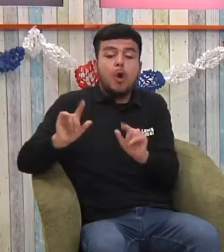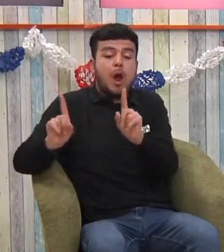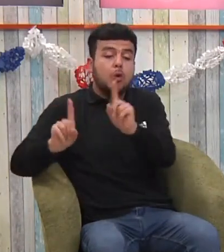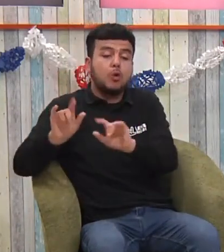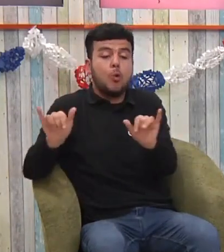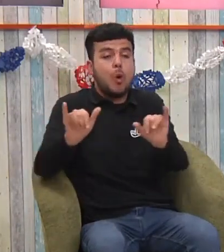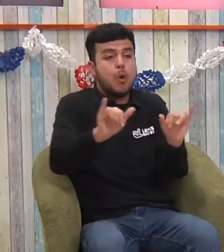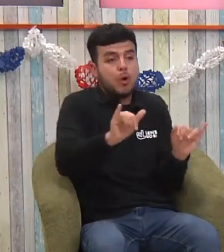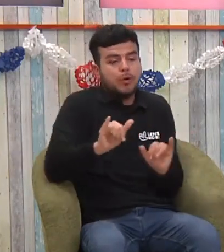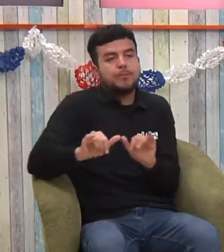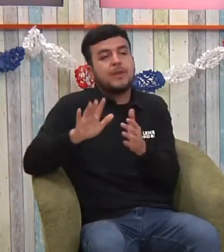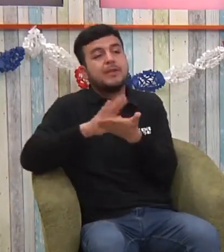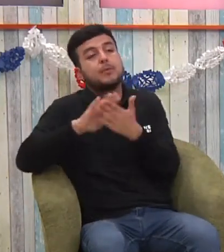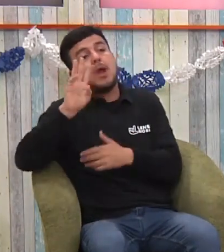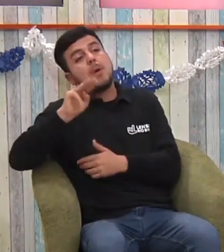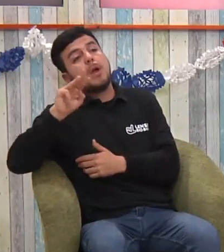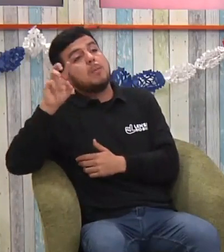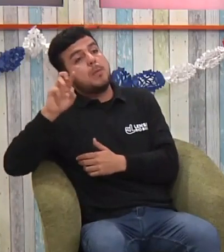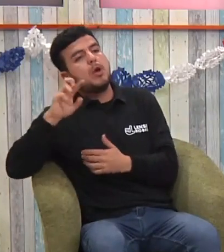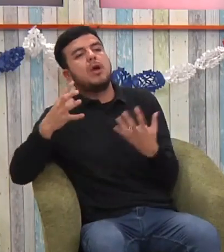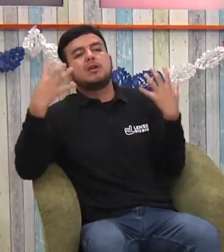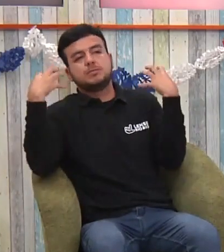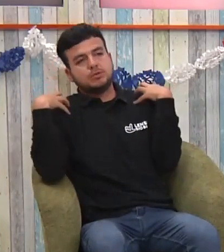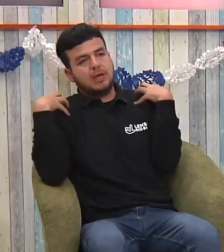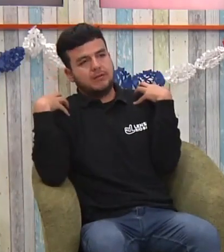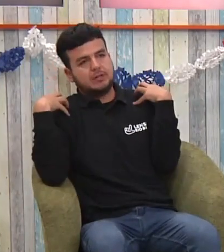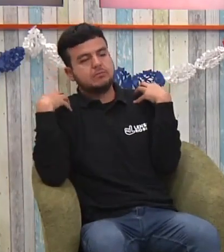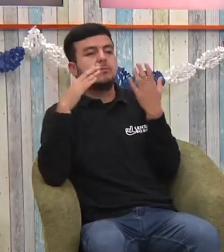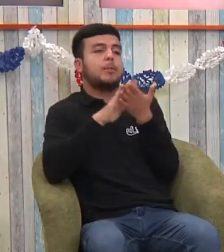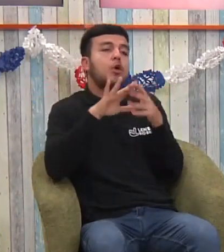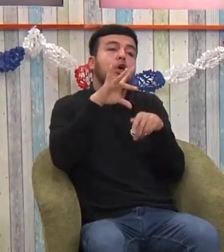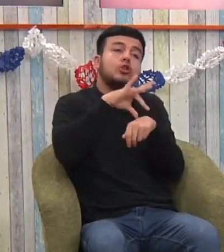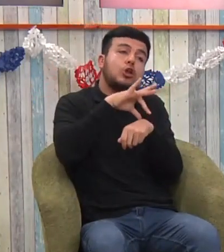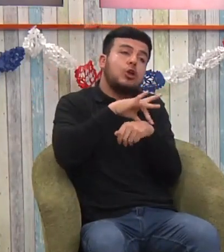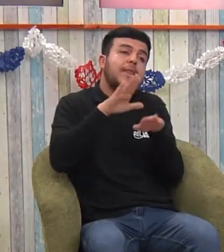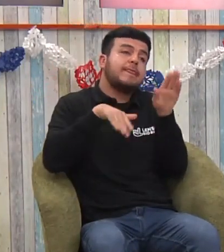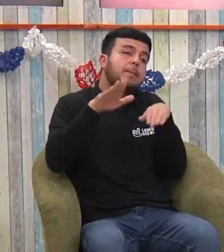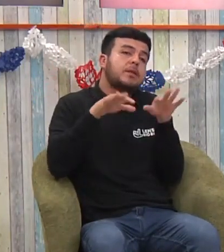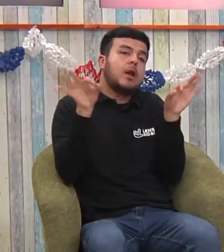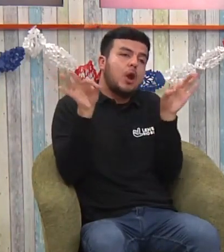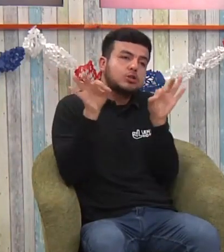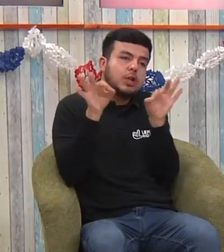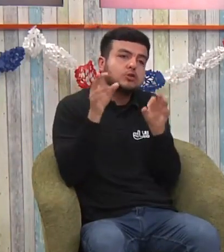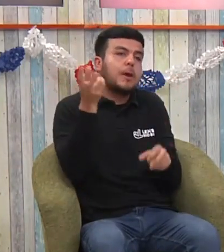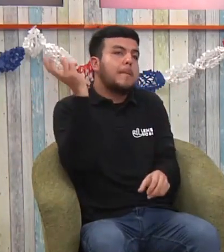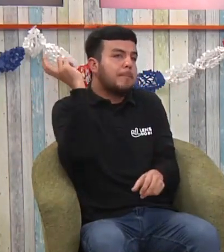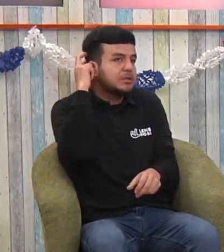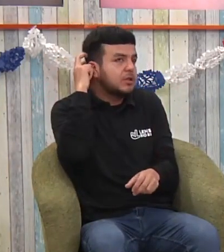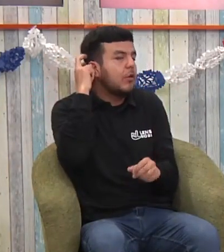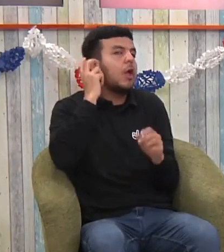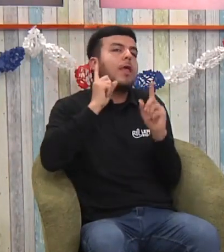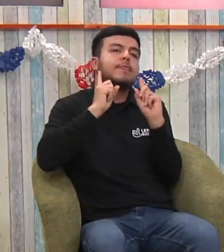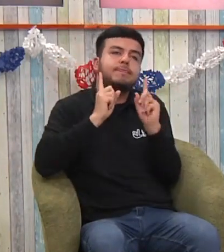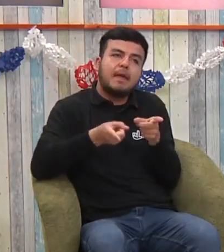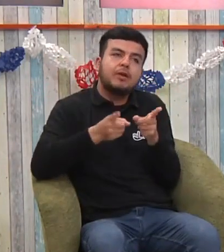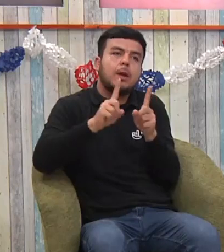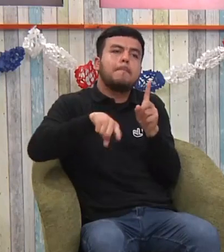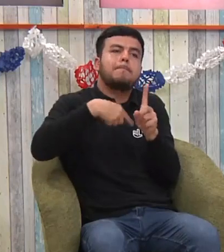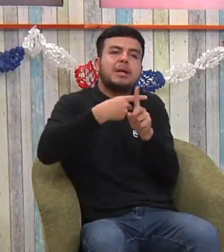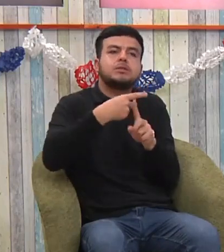claro, cuando son bebés muchas veces son los padres finalmente los que deciden. Pero también eso es una responsabilidad también del equipo